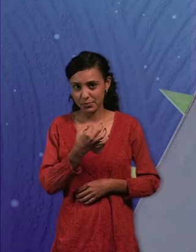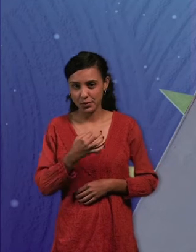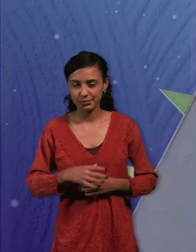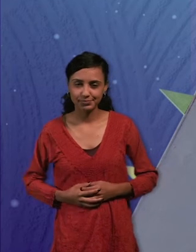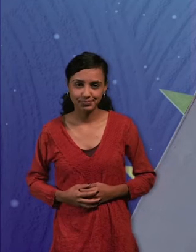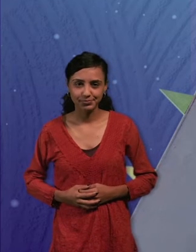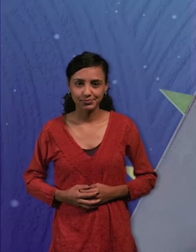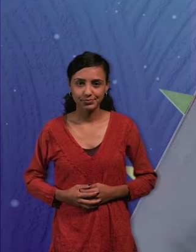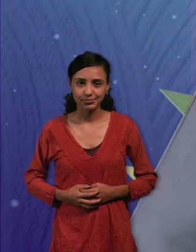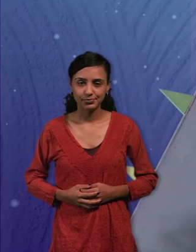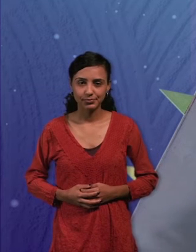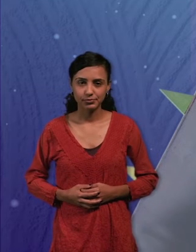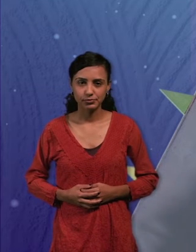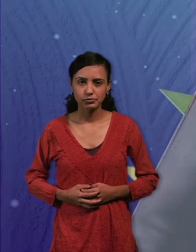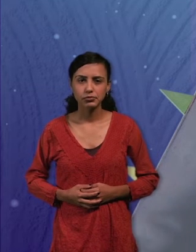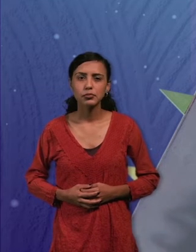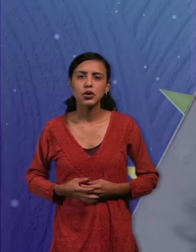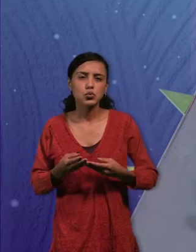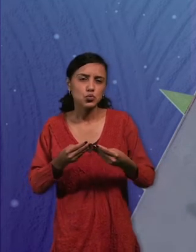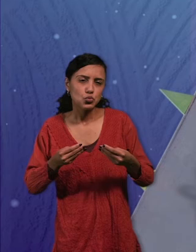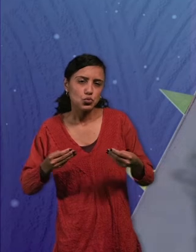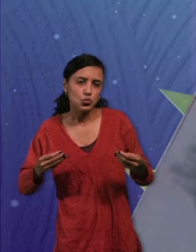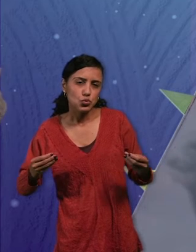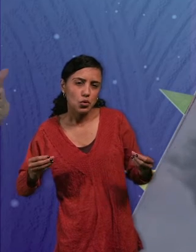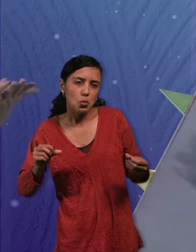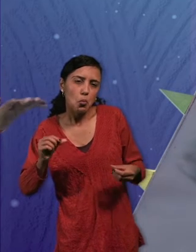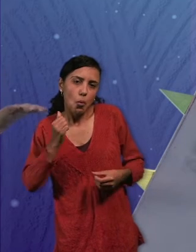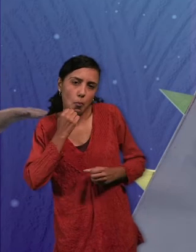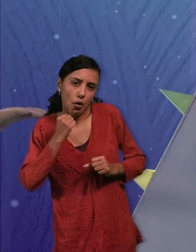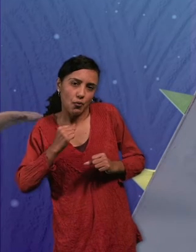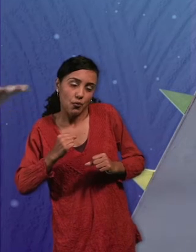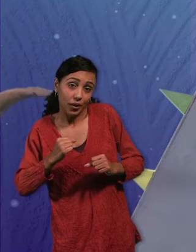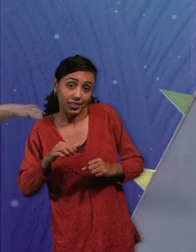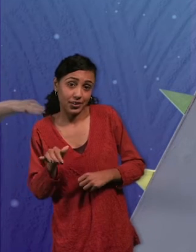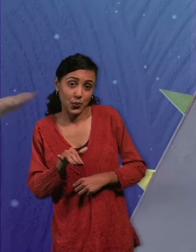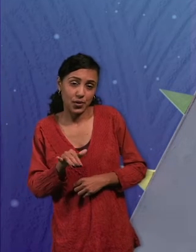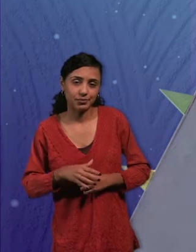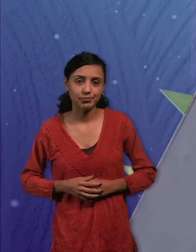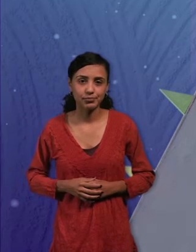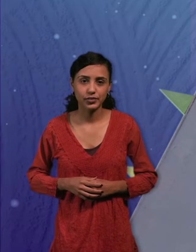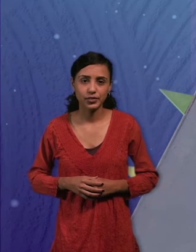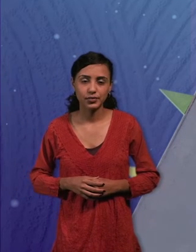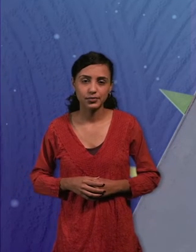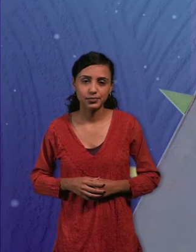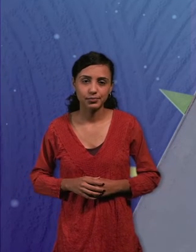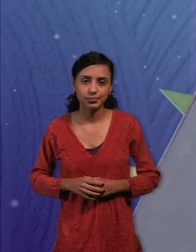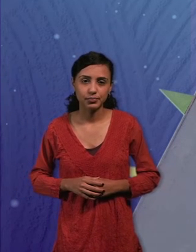Primero a una velocidad menor, luego a una velocidad mayor, o es lo mismo, una aceleración. Y cuando vamos a parar, ¿qué